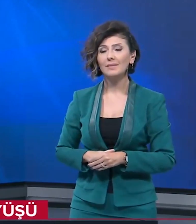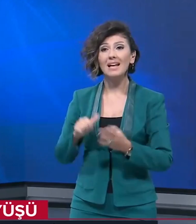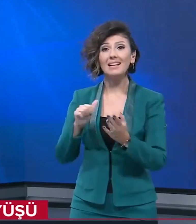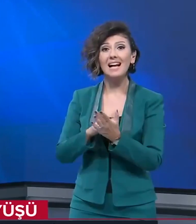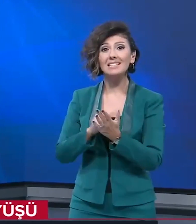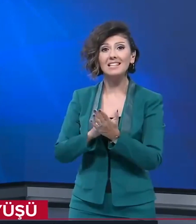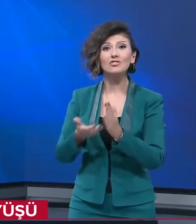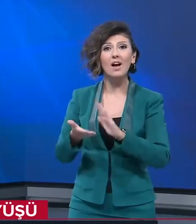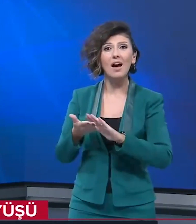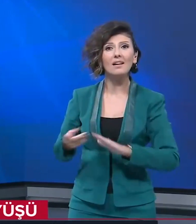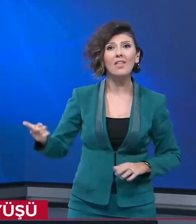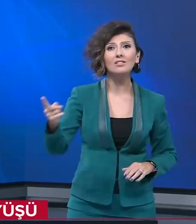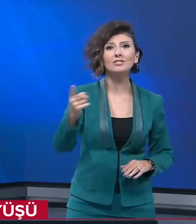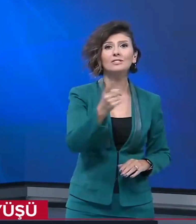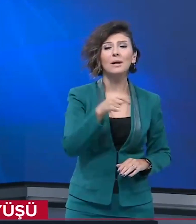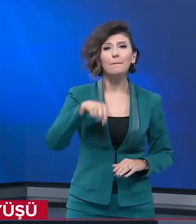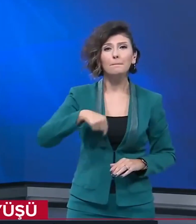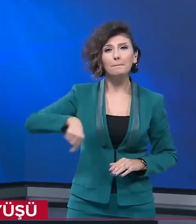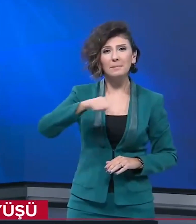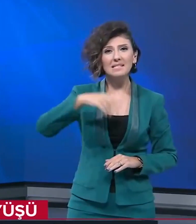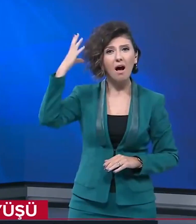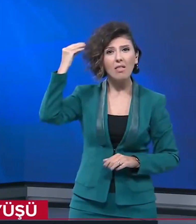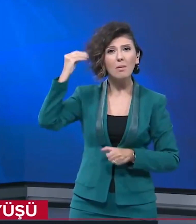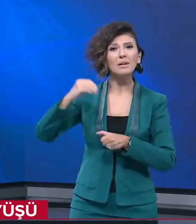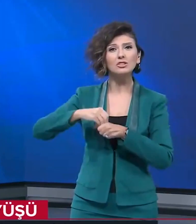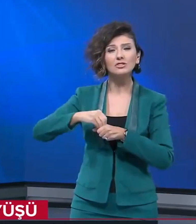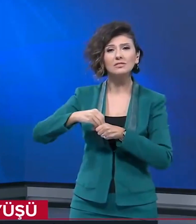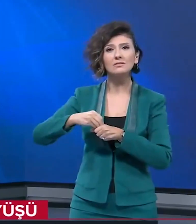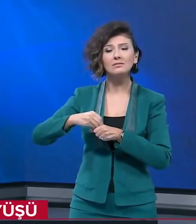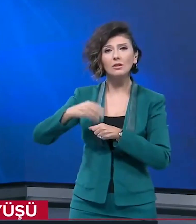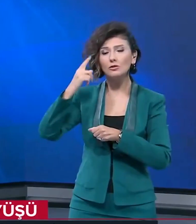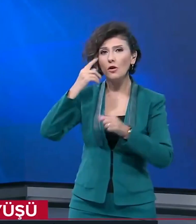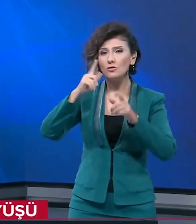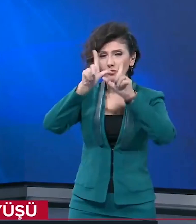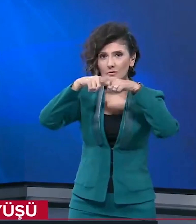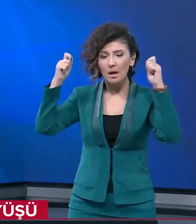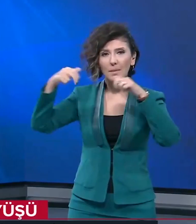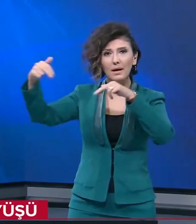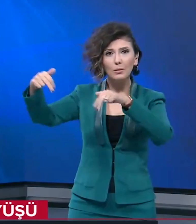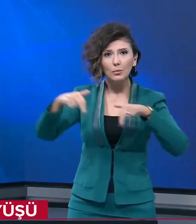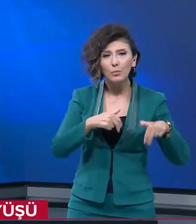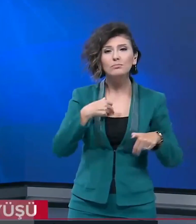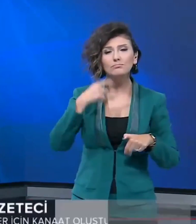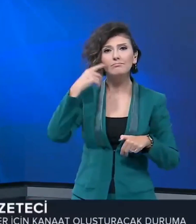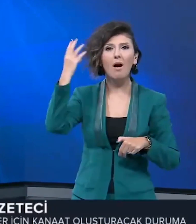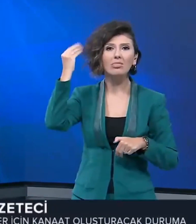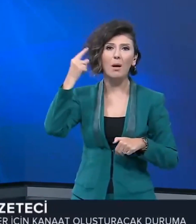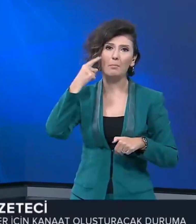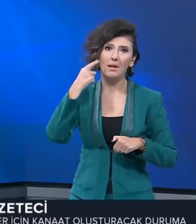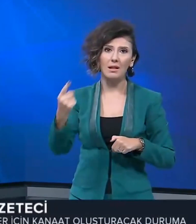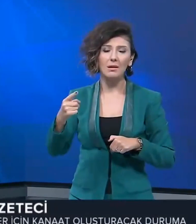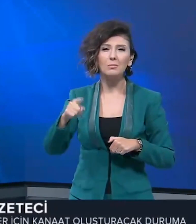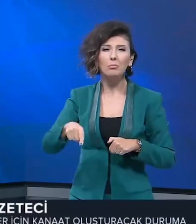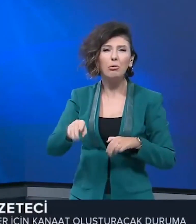Gazeteci arkadaşlarımızın bizi anlamak adına gözlerini kapatıp yürümeleri çok anlamlı buluyorum. Bu tür günler unutulmamalı.